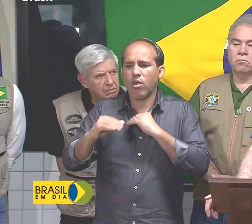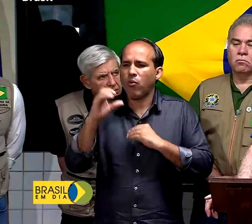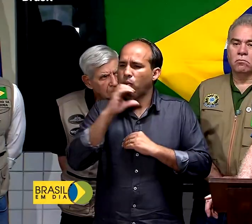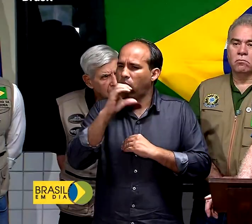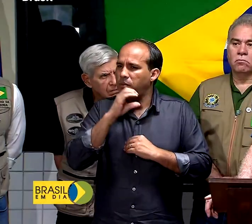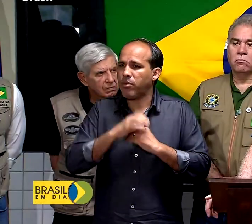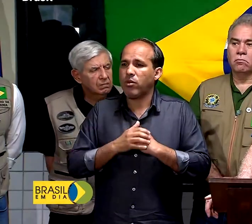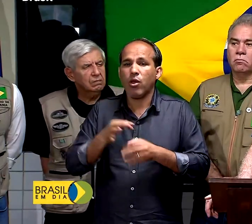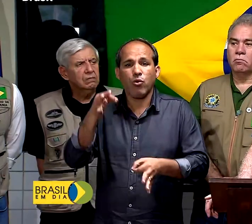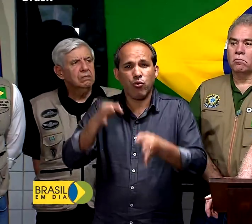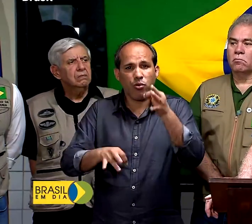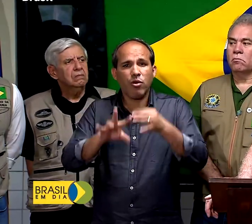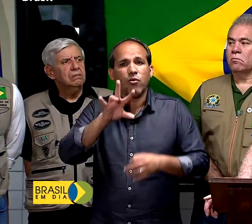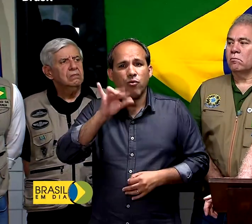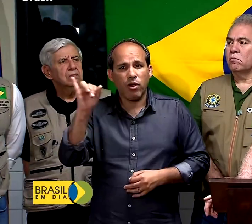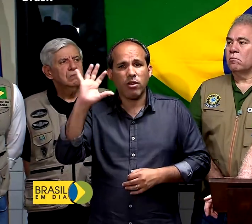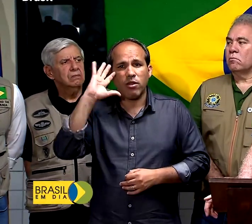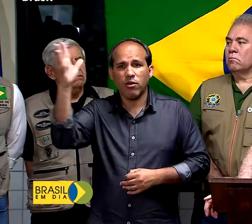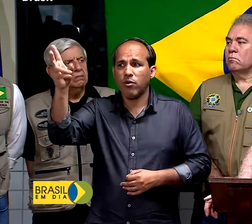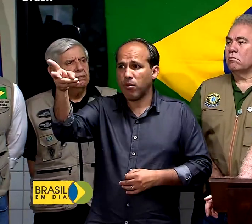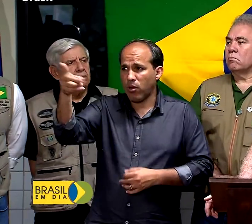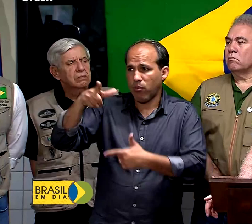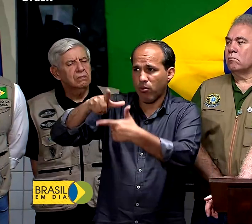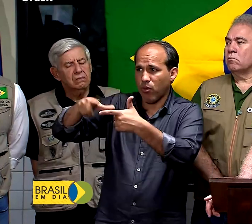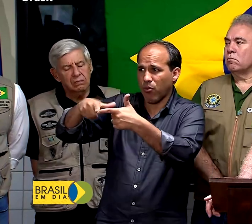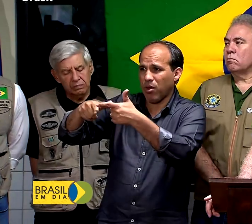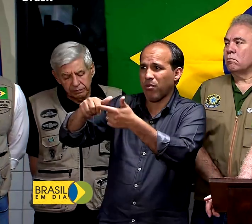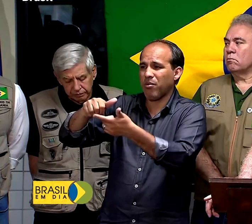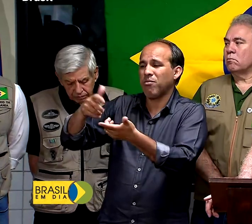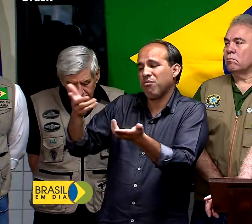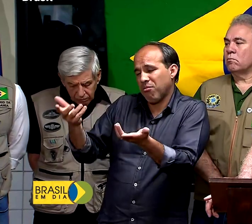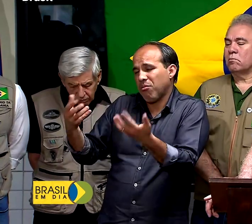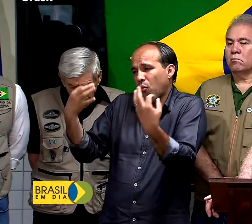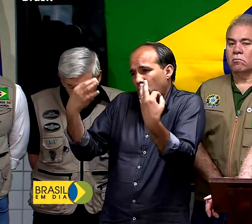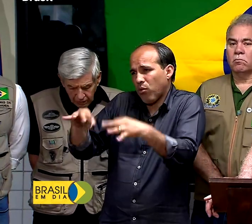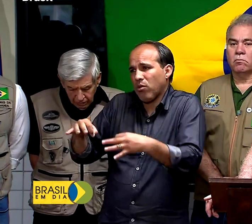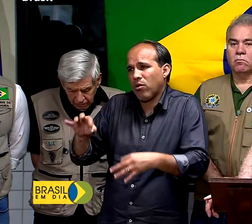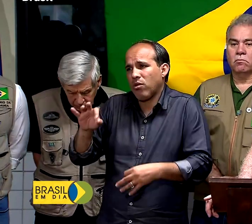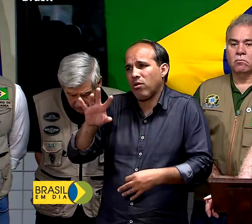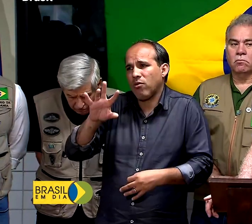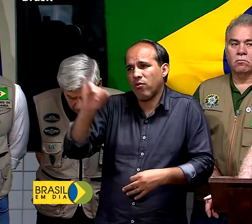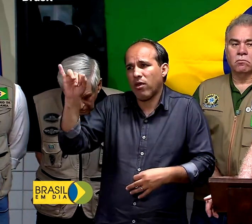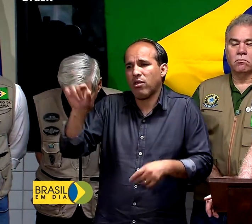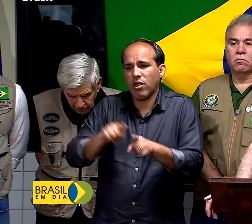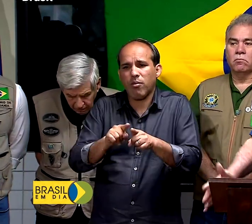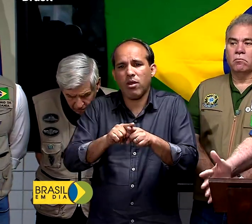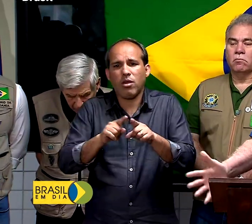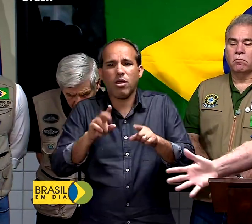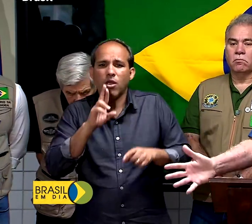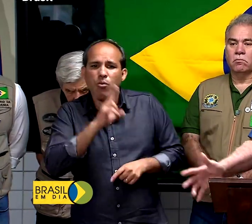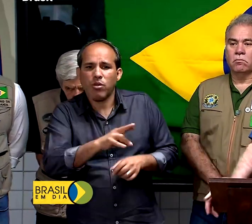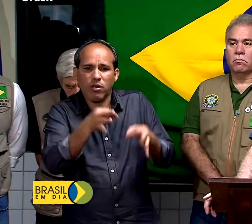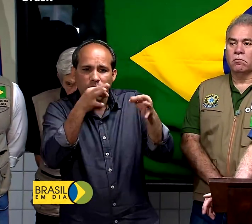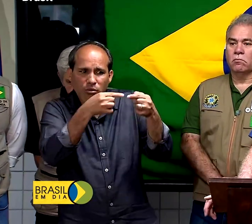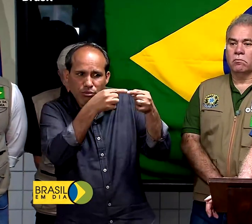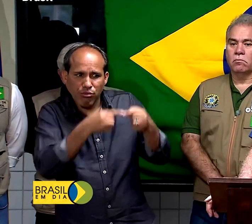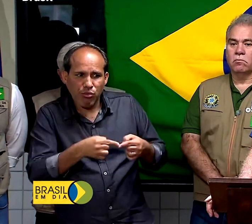todos nós. A justiça vai decidir esse caso e, com toda certeza, será feito justiça. Todos nós queremos isso aí.